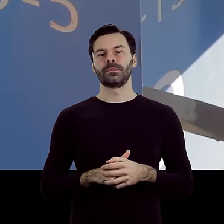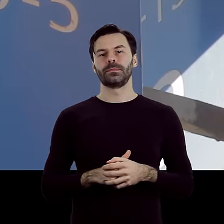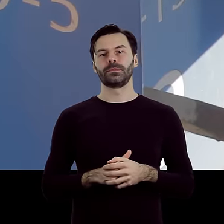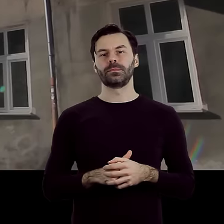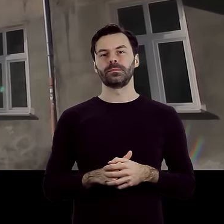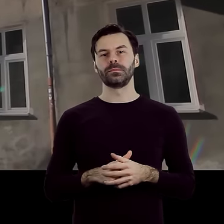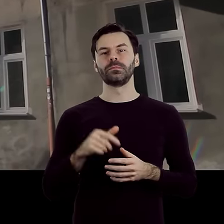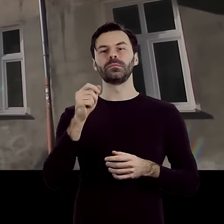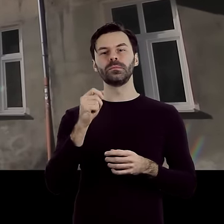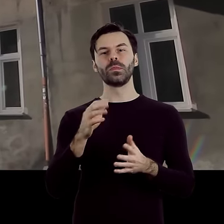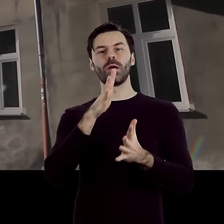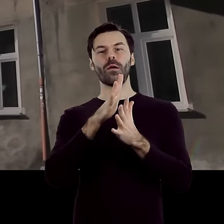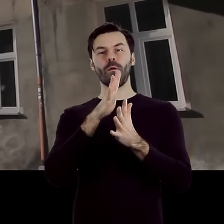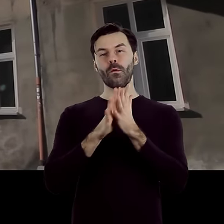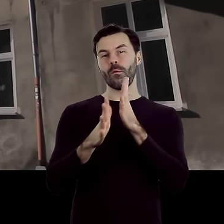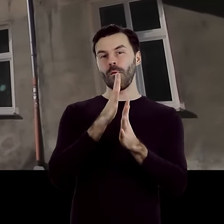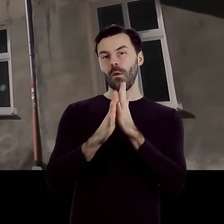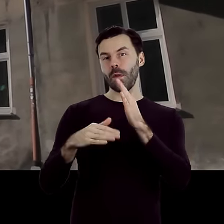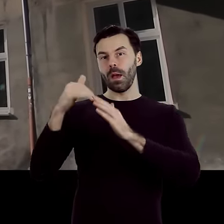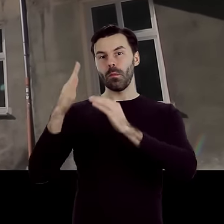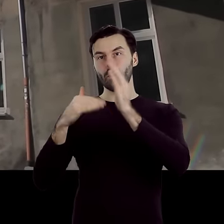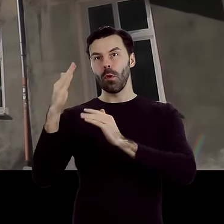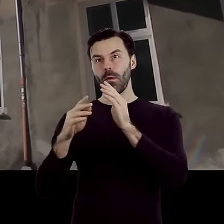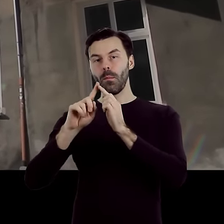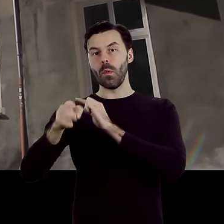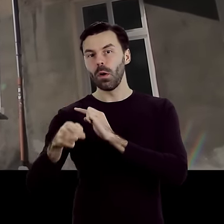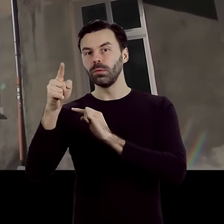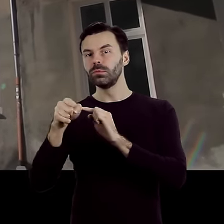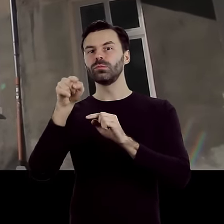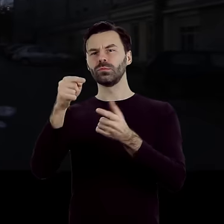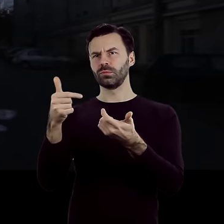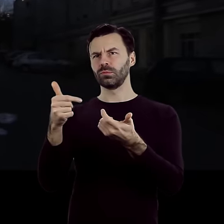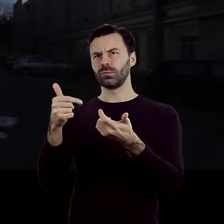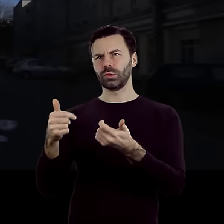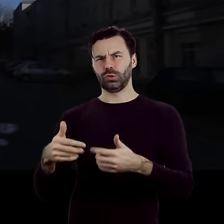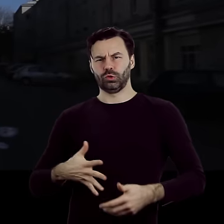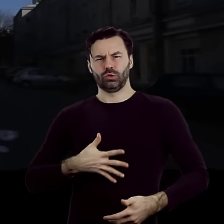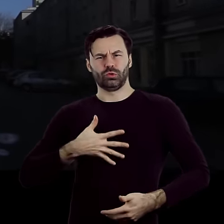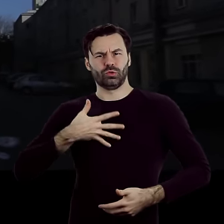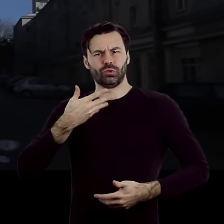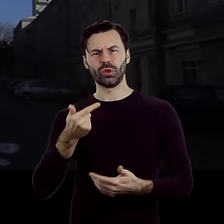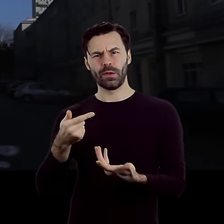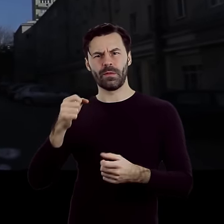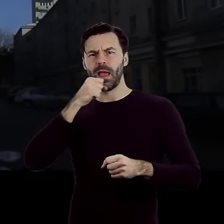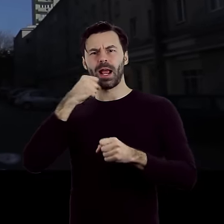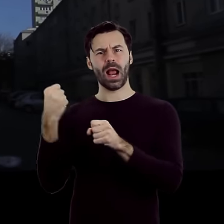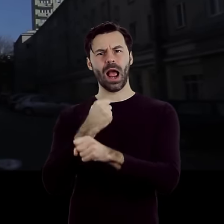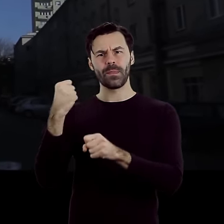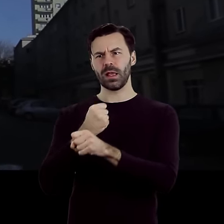Wśród powojennej zabudowy przy północnej granicy parku tkwią jakby wyrwane z kontekstu dziwnie ustawione